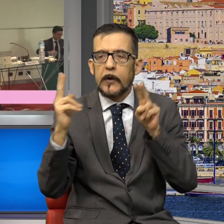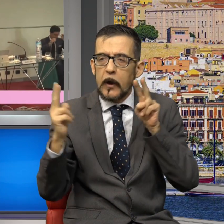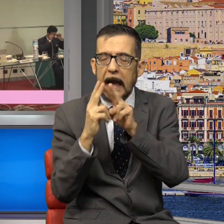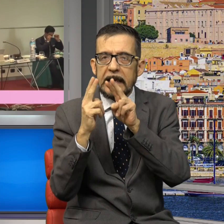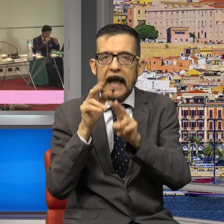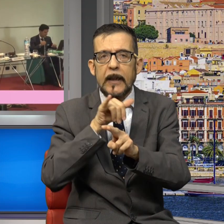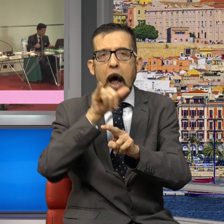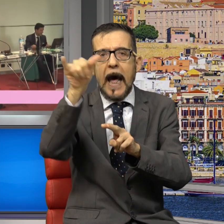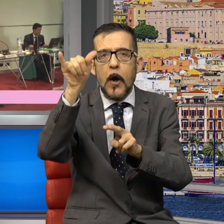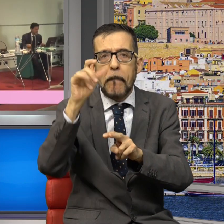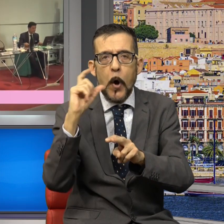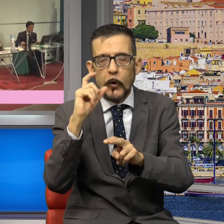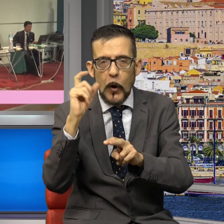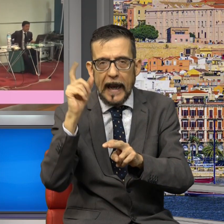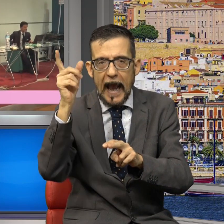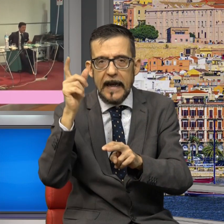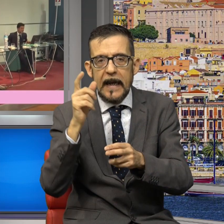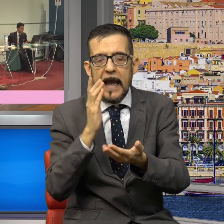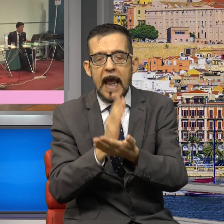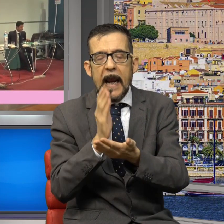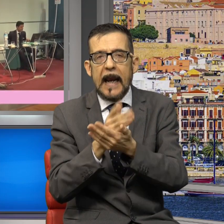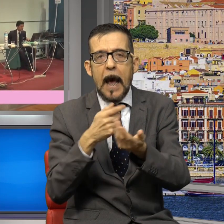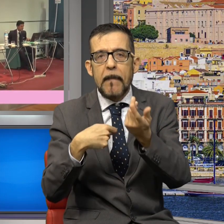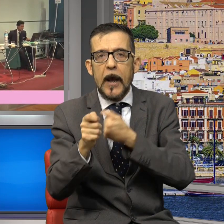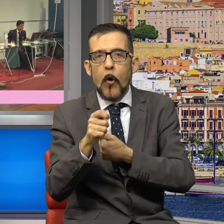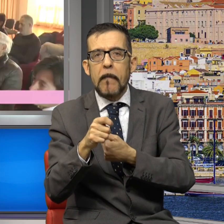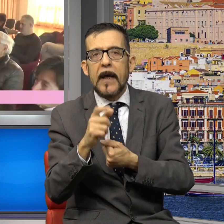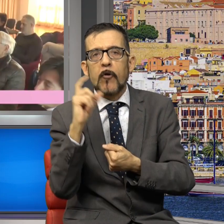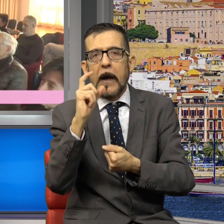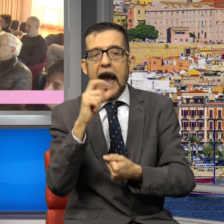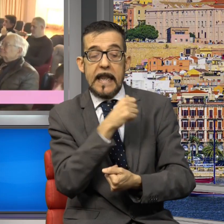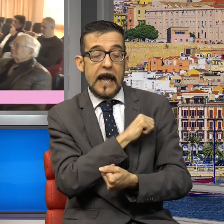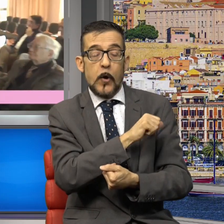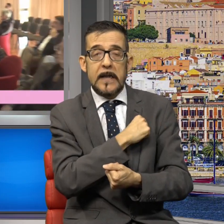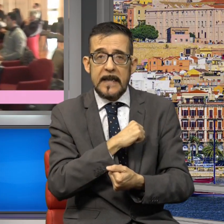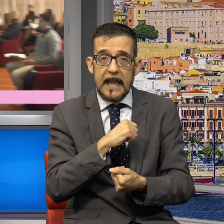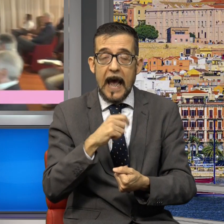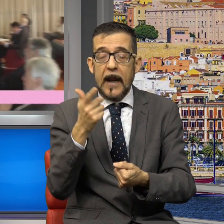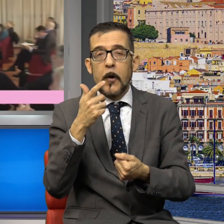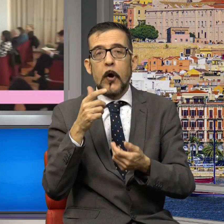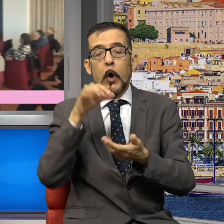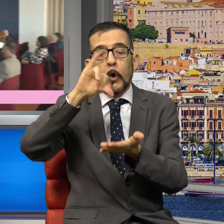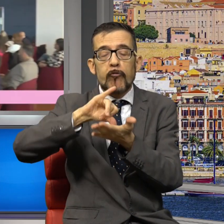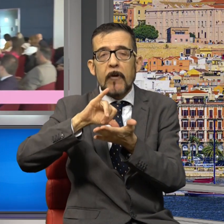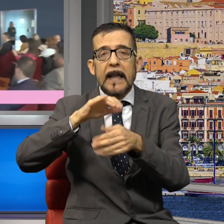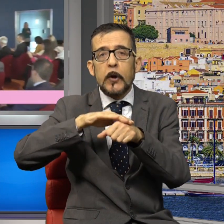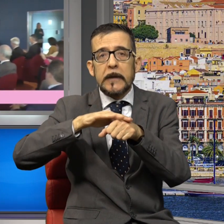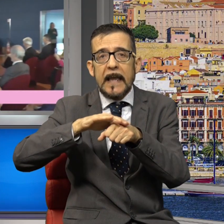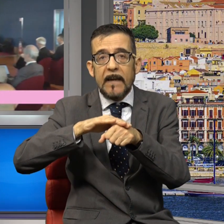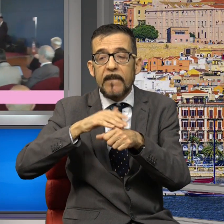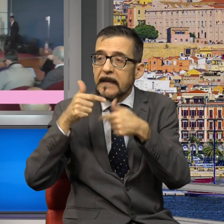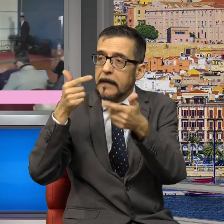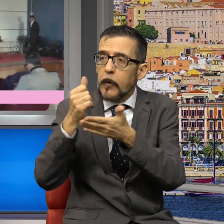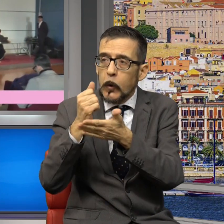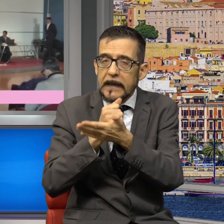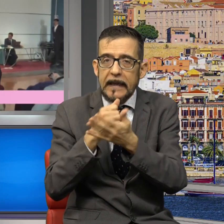Camera di Commercio di Cagliari-Ristano e in particolare dal suo centro servizi promozionali per le imprese, così da consentire alle aziende sarde